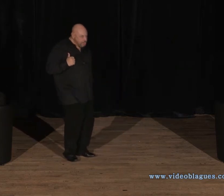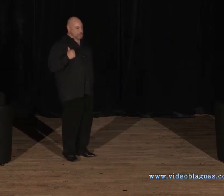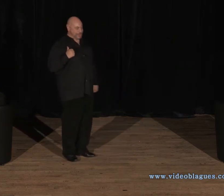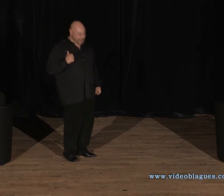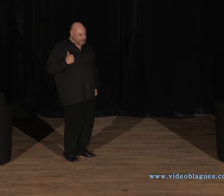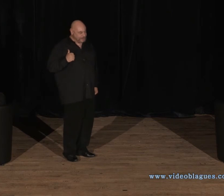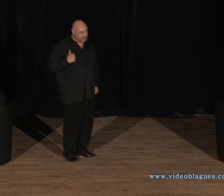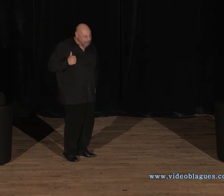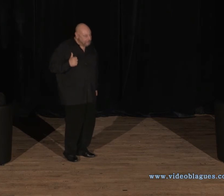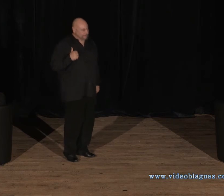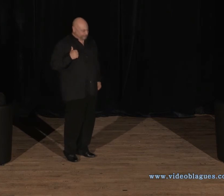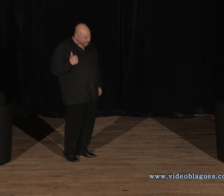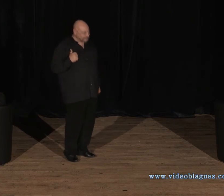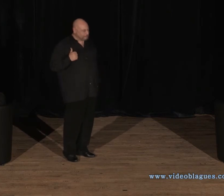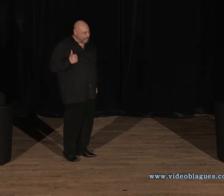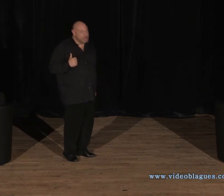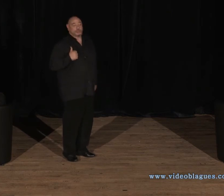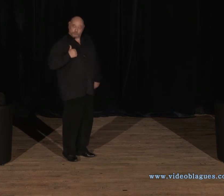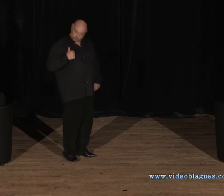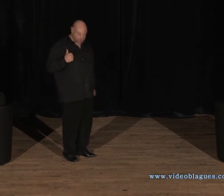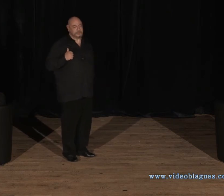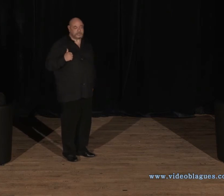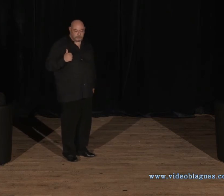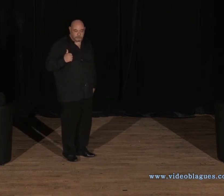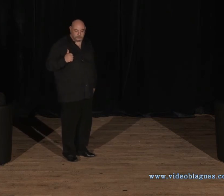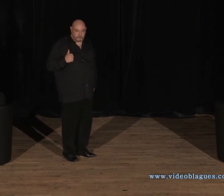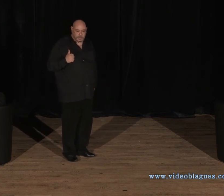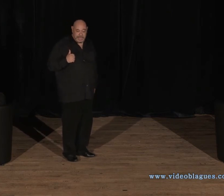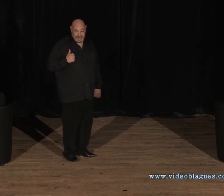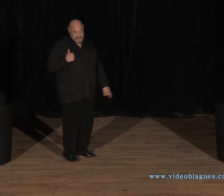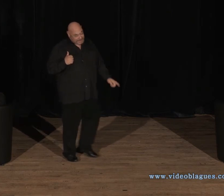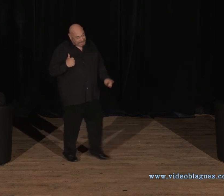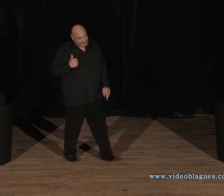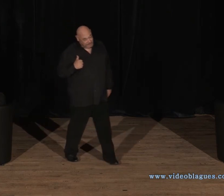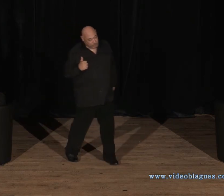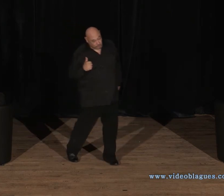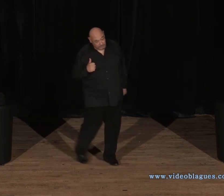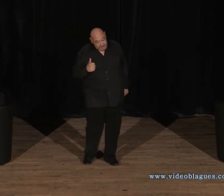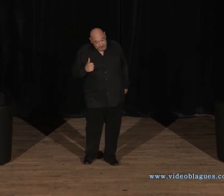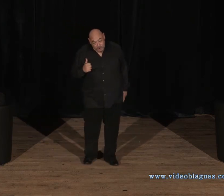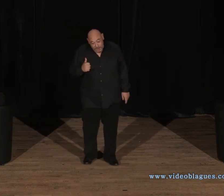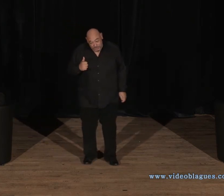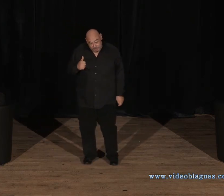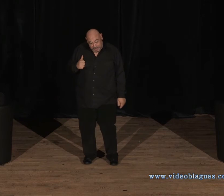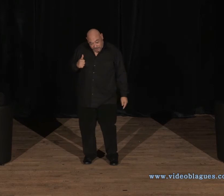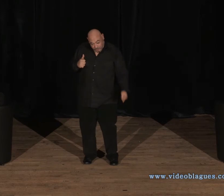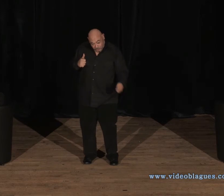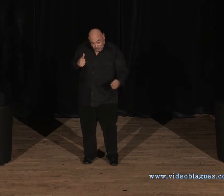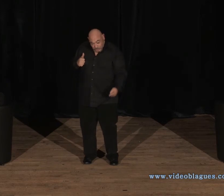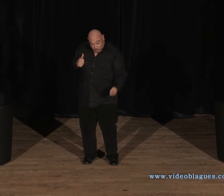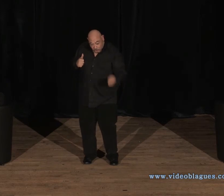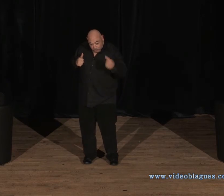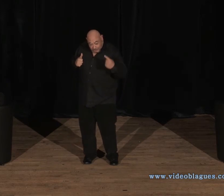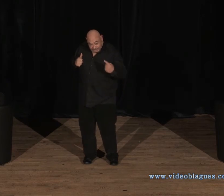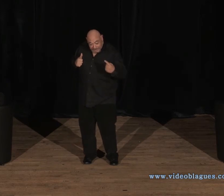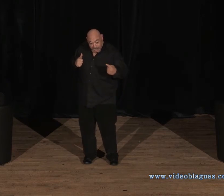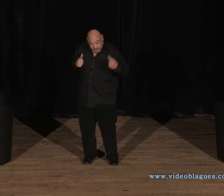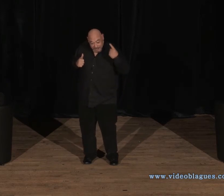immédiatement, présentement, tout de suite ? Il dit « Écoute, moi j'ai bien vu de l'autre côté l'armée